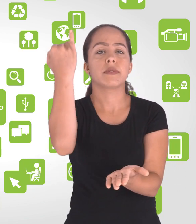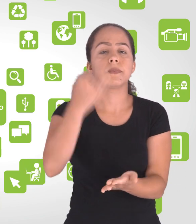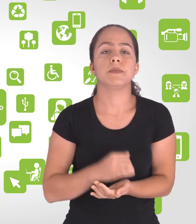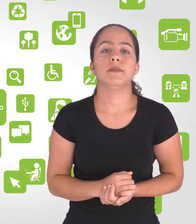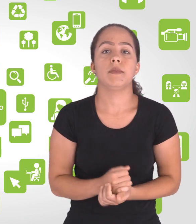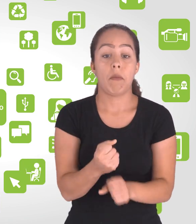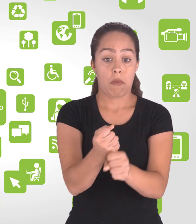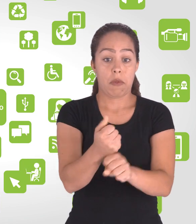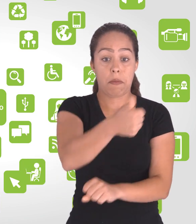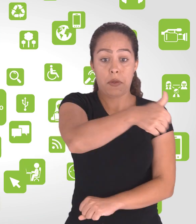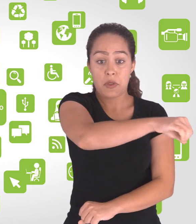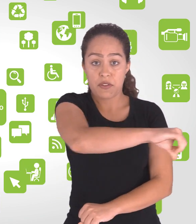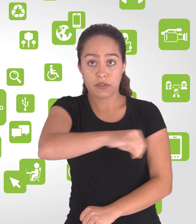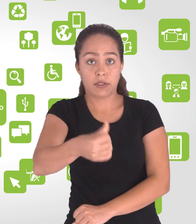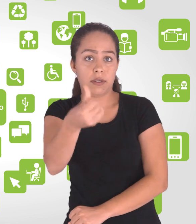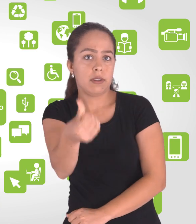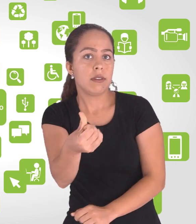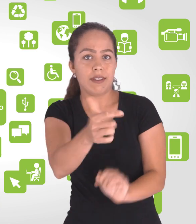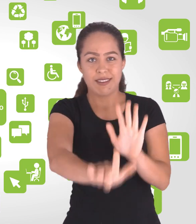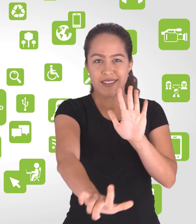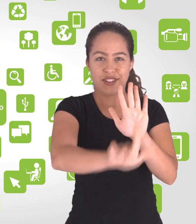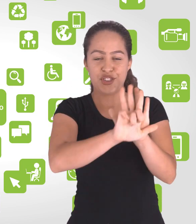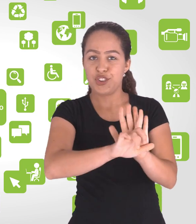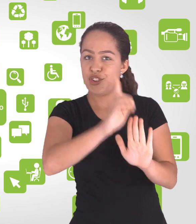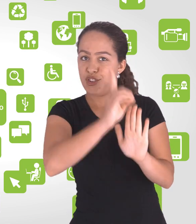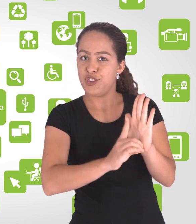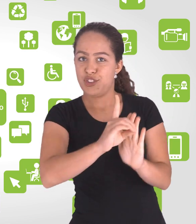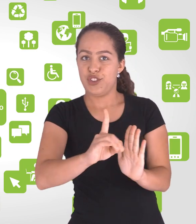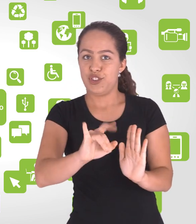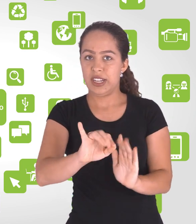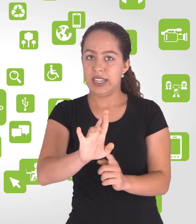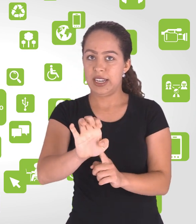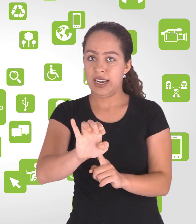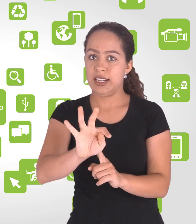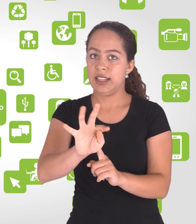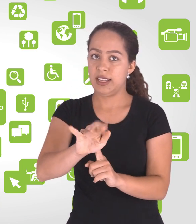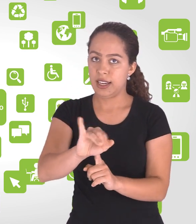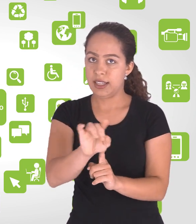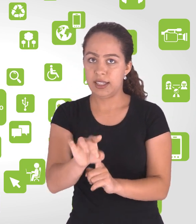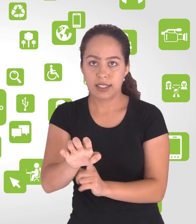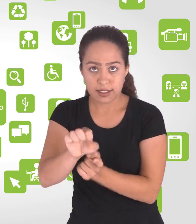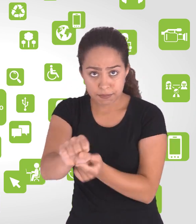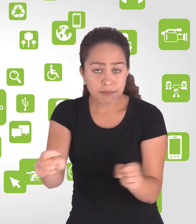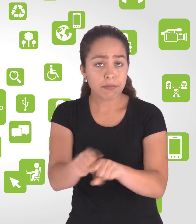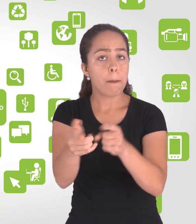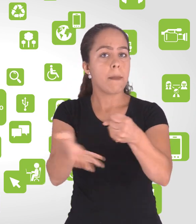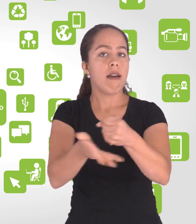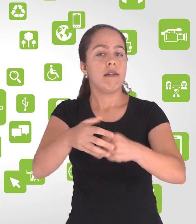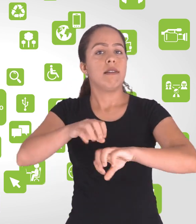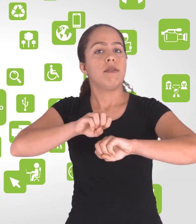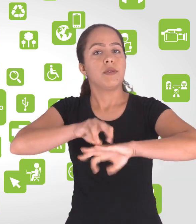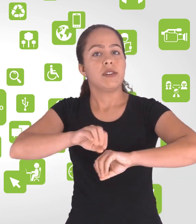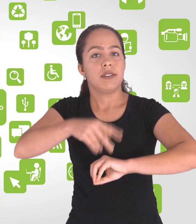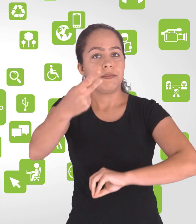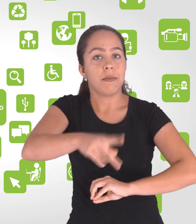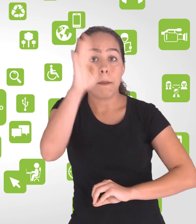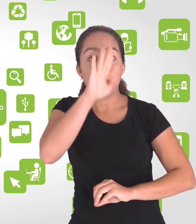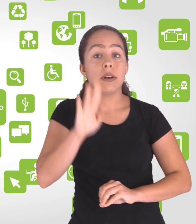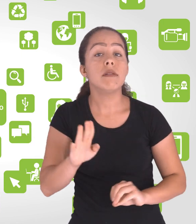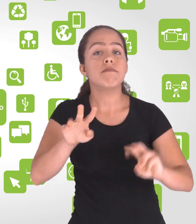A lei, no seu sentido lato, comum, tem força obrigatória. O seu desatendimento repercute em coação,